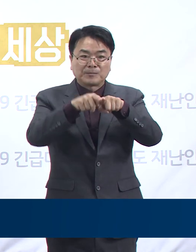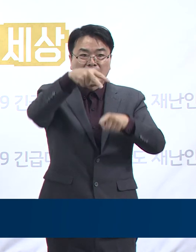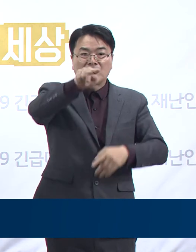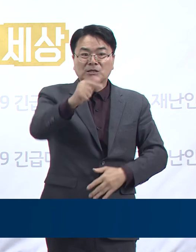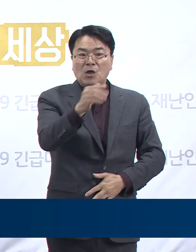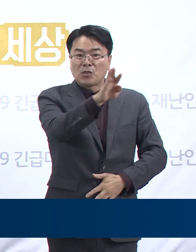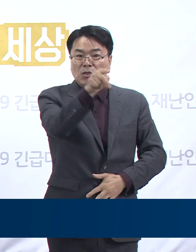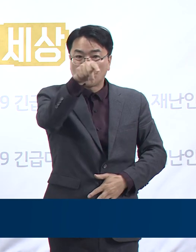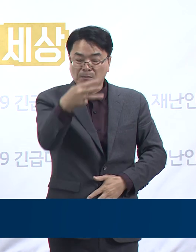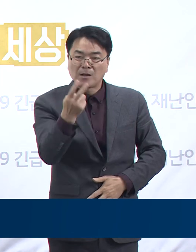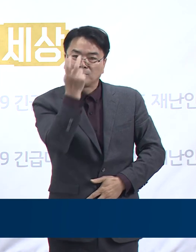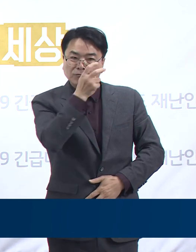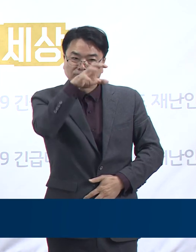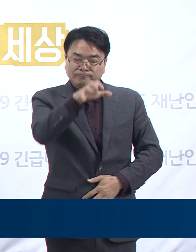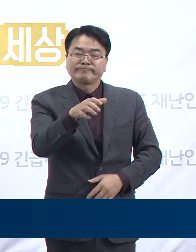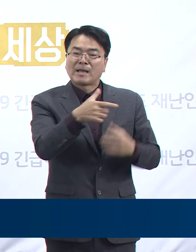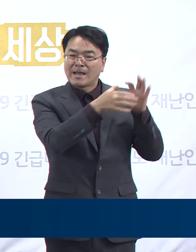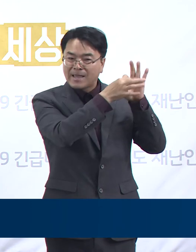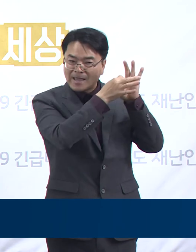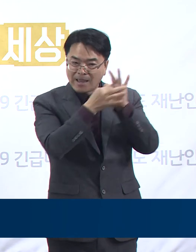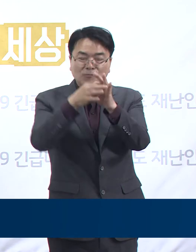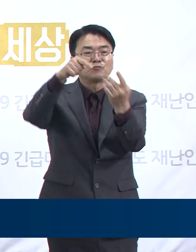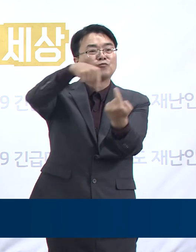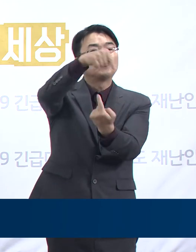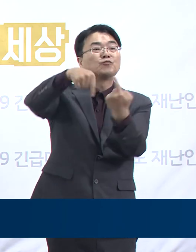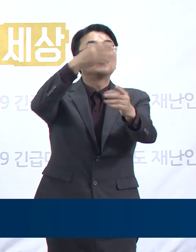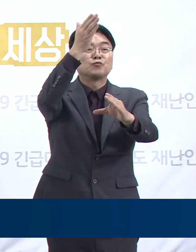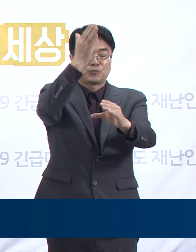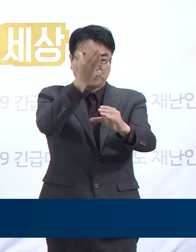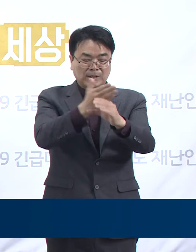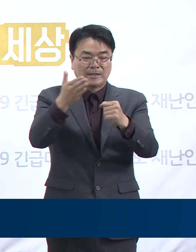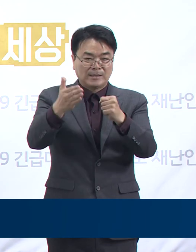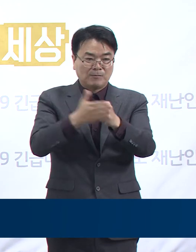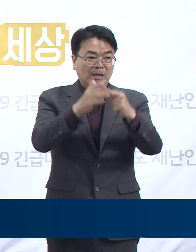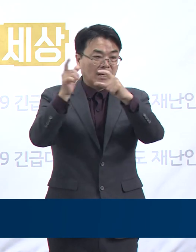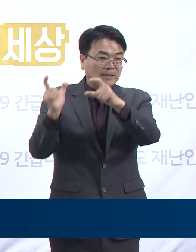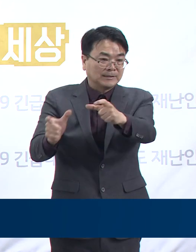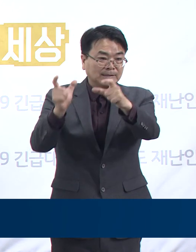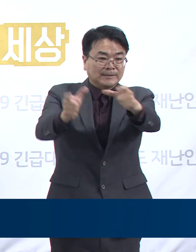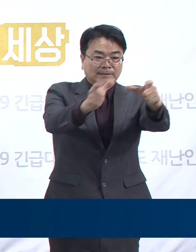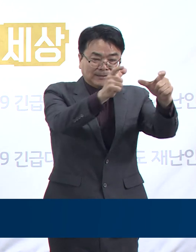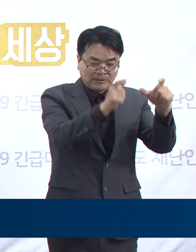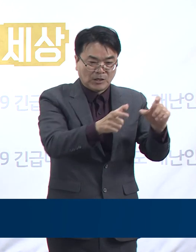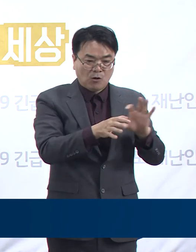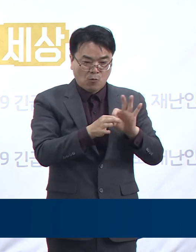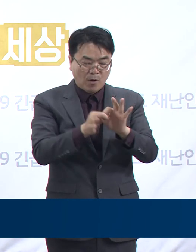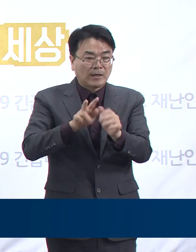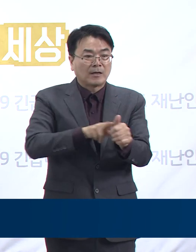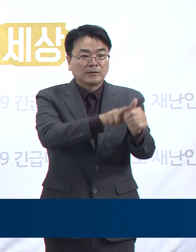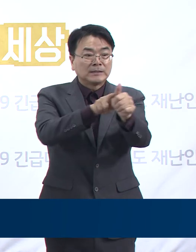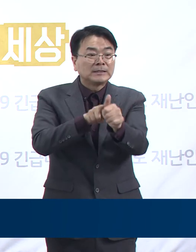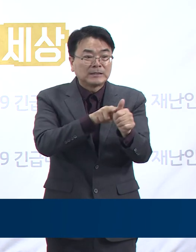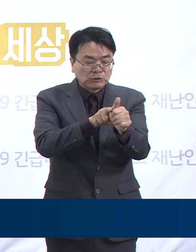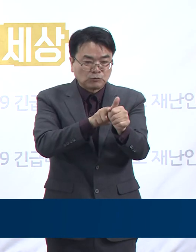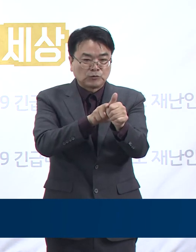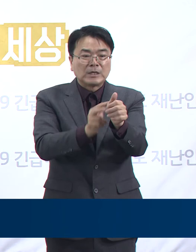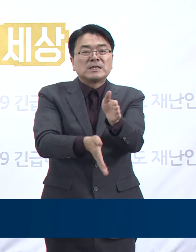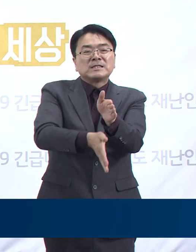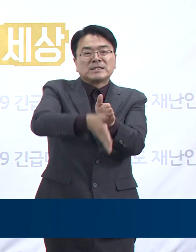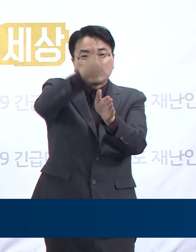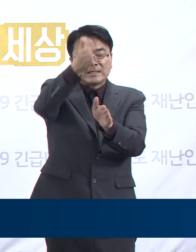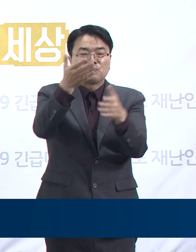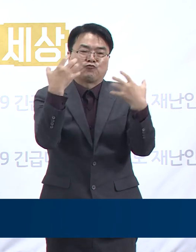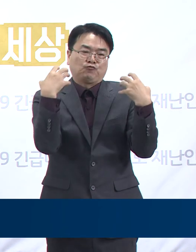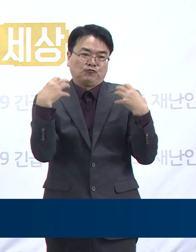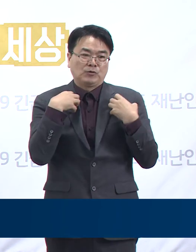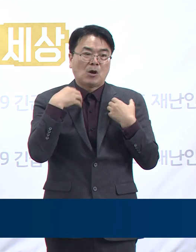운영할 계획입니다. 연휴기간 중 이용가능한 지역 내 선별진료소 정보를 시군 홈페이지를 통해 확인해주시기